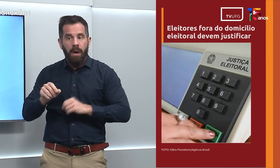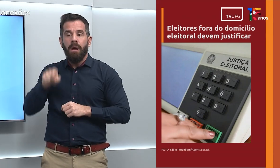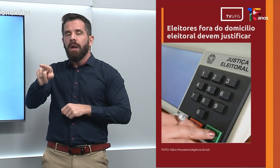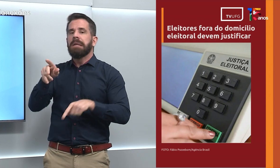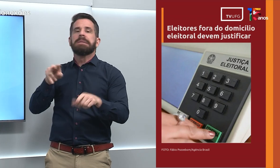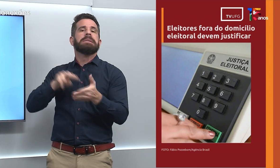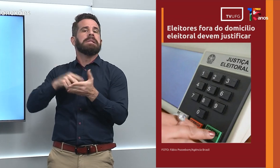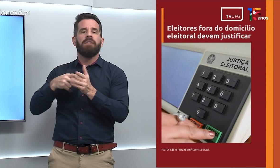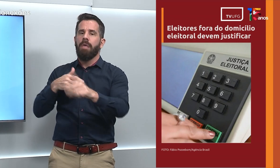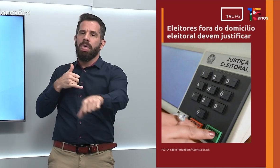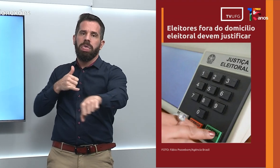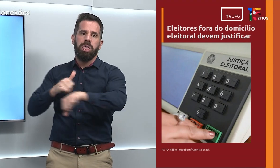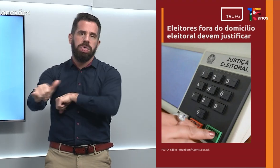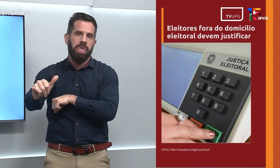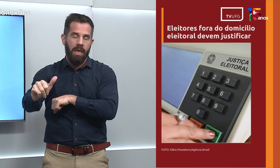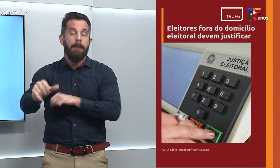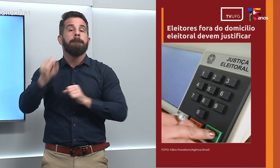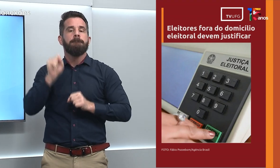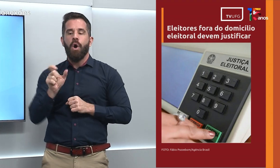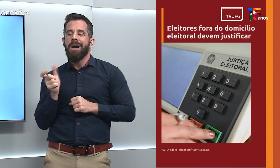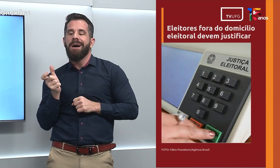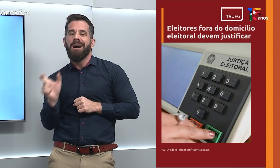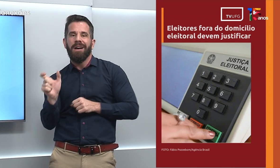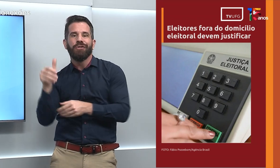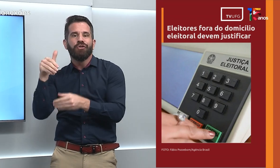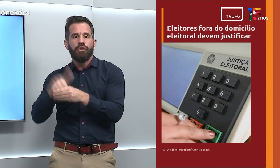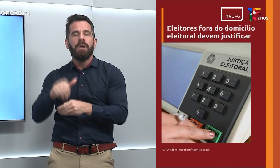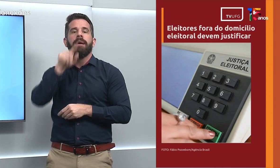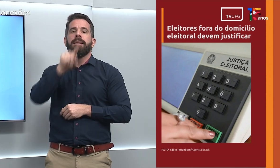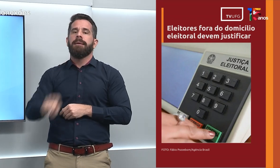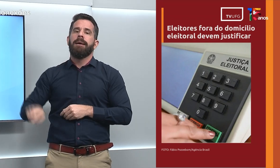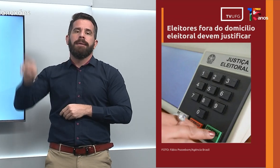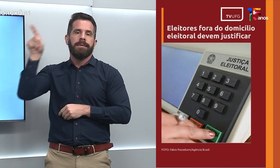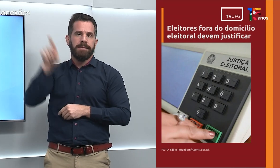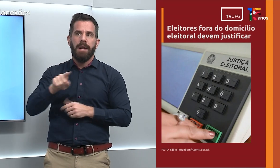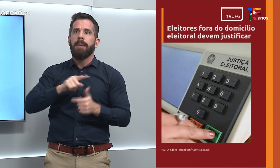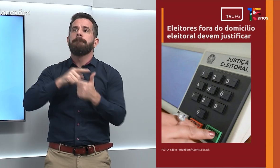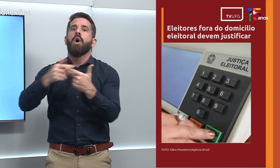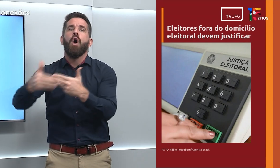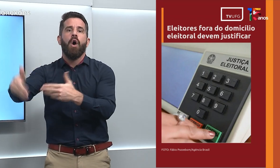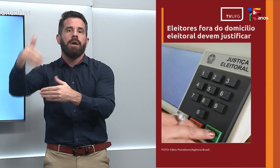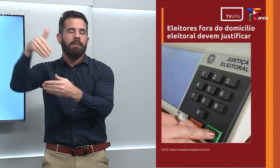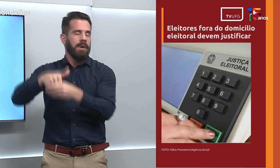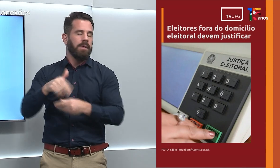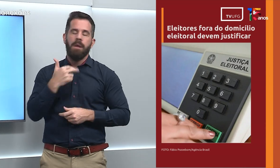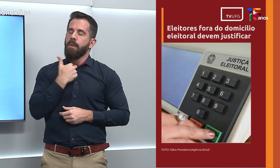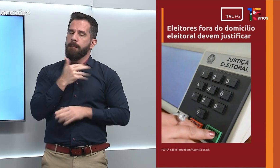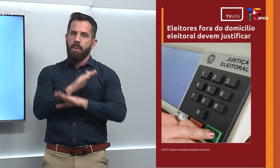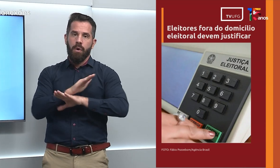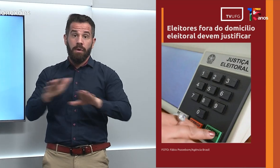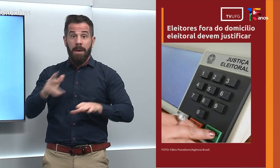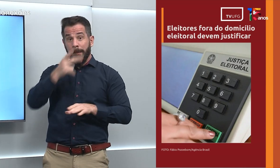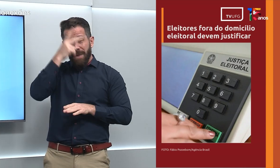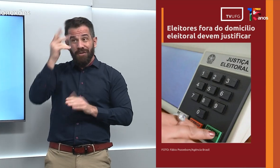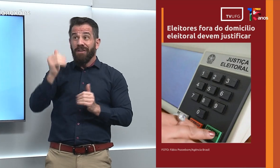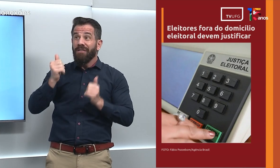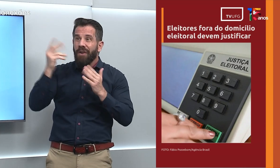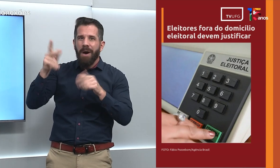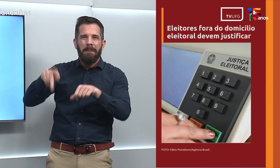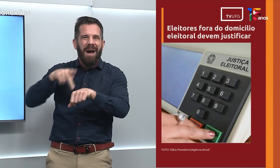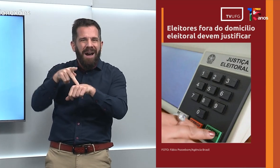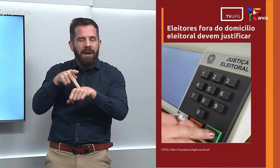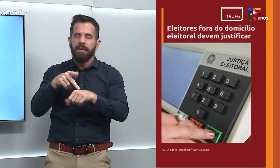faltoso e pode ter o título cancelado nas próximas eleições. Os eleitores que estão no exterior não votam,